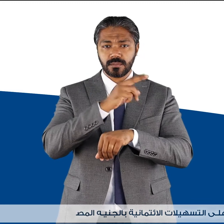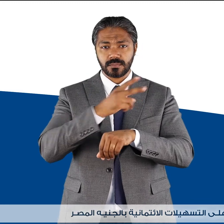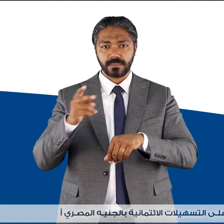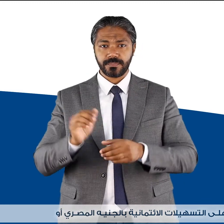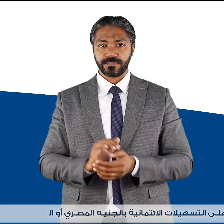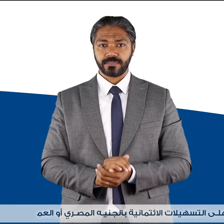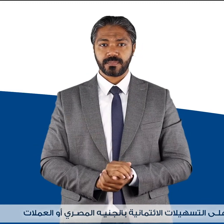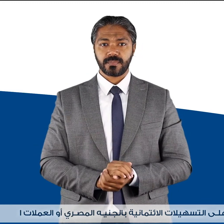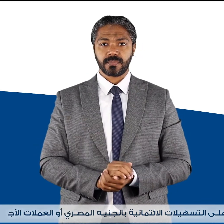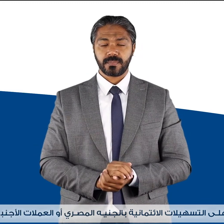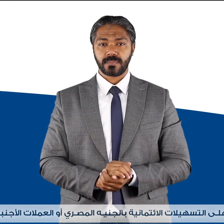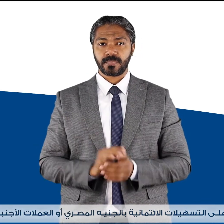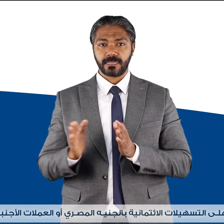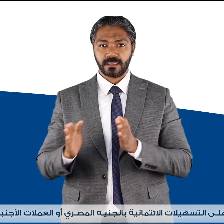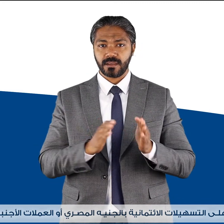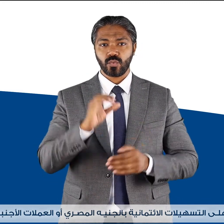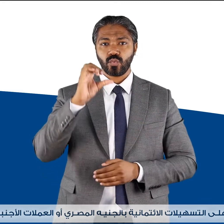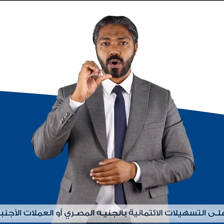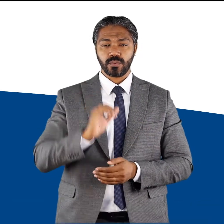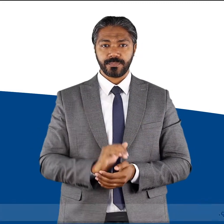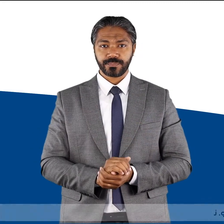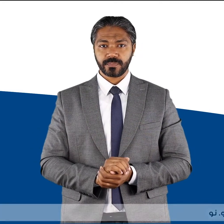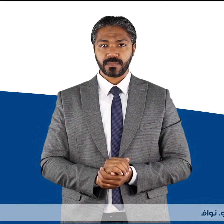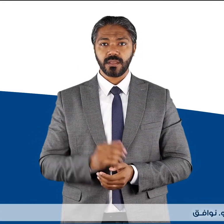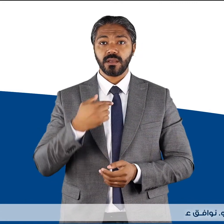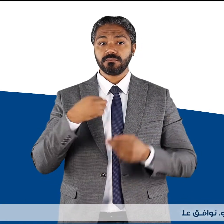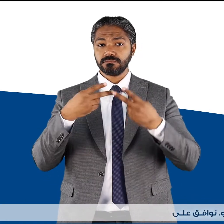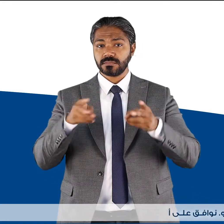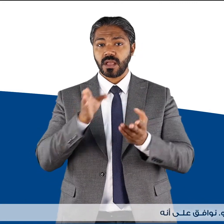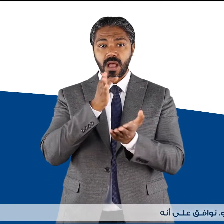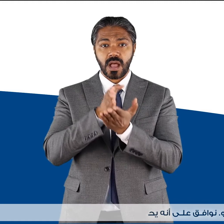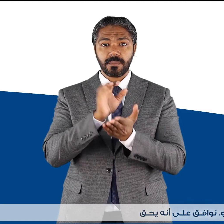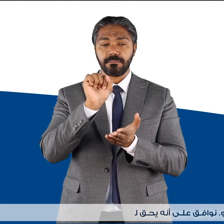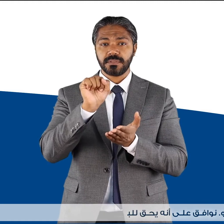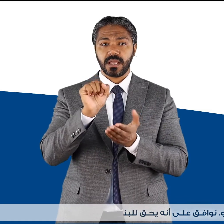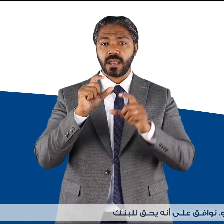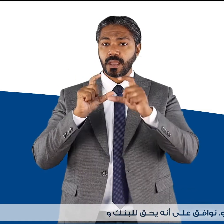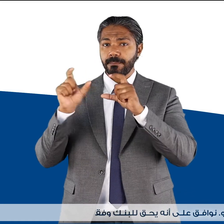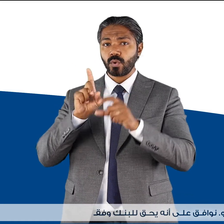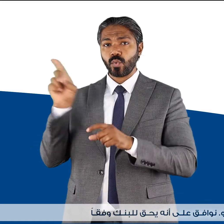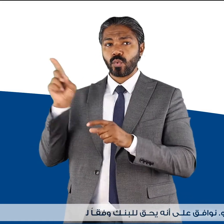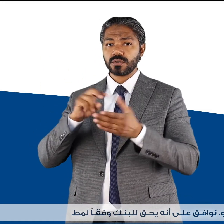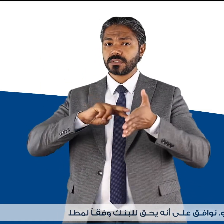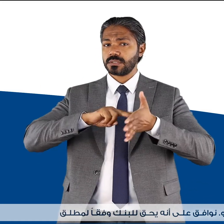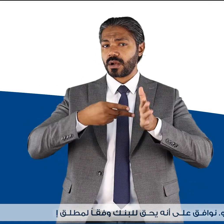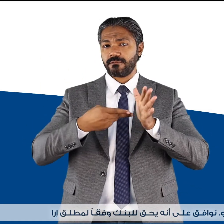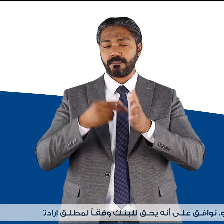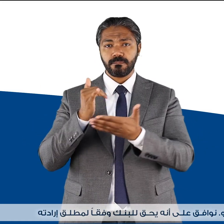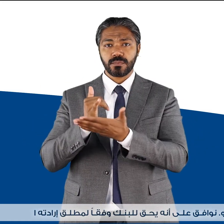أو العملات الأجنبية الأخرى واو نوافق على أنه يحق للبنك وفقاً لمطلق